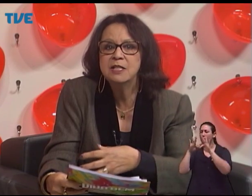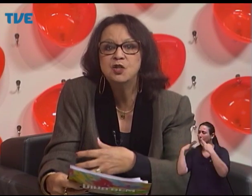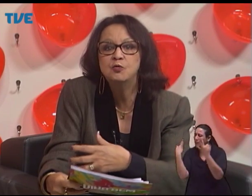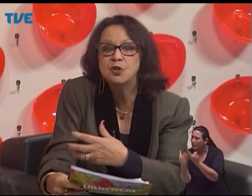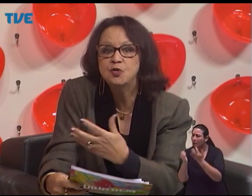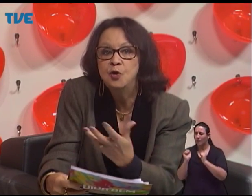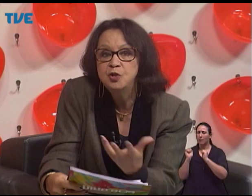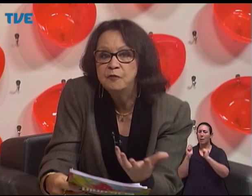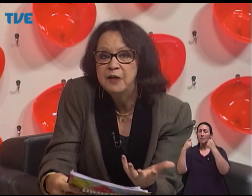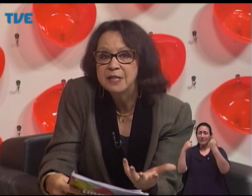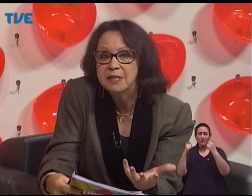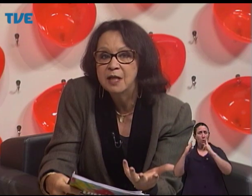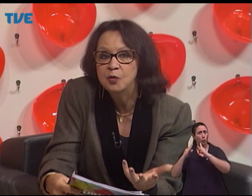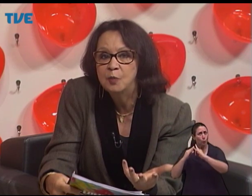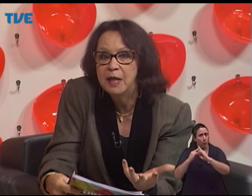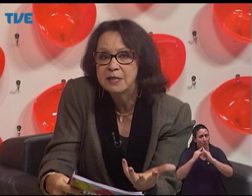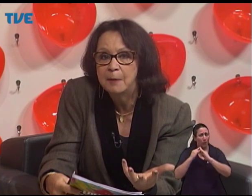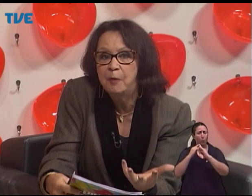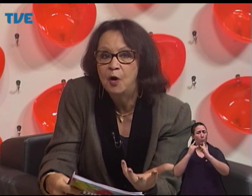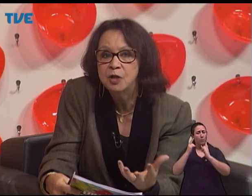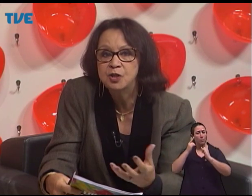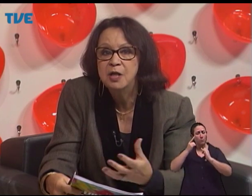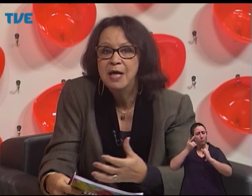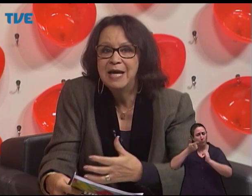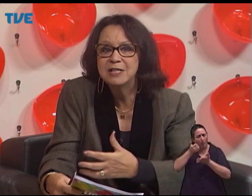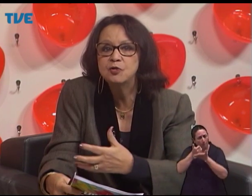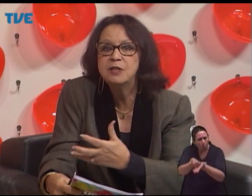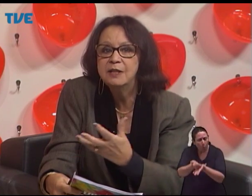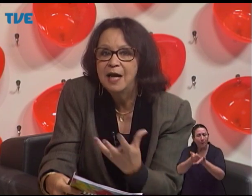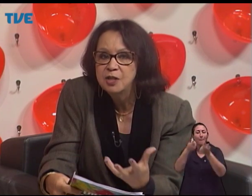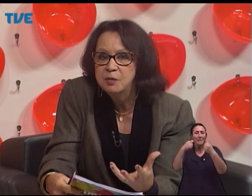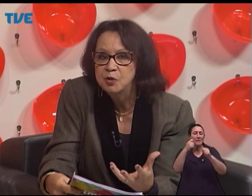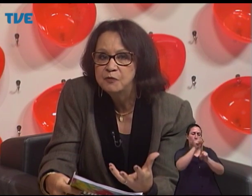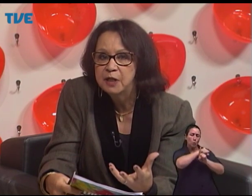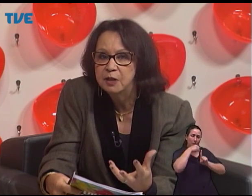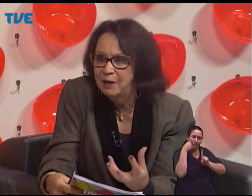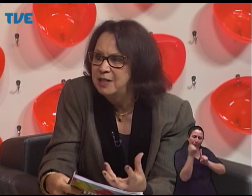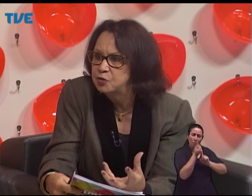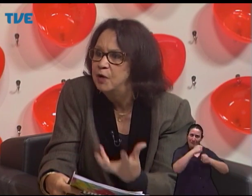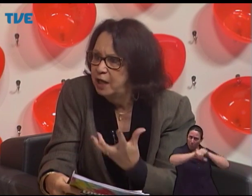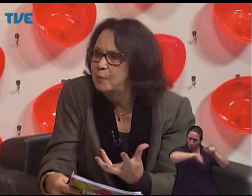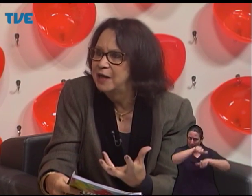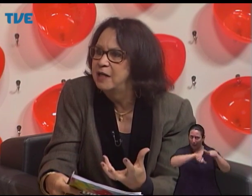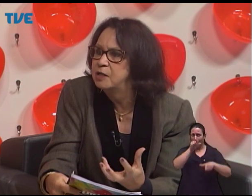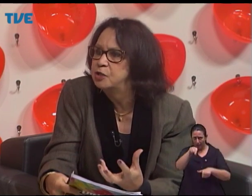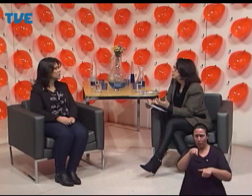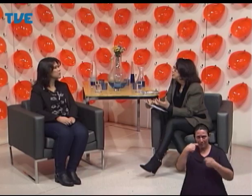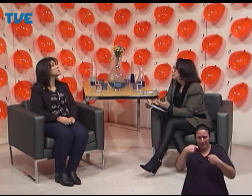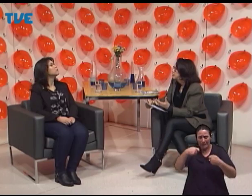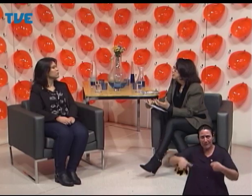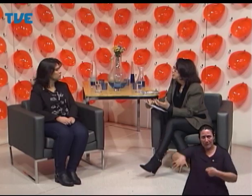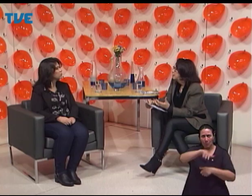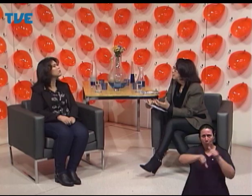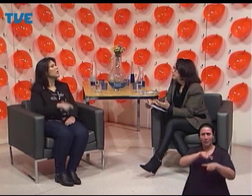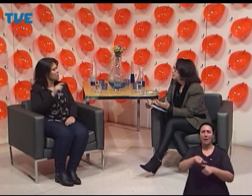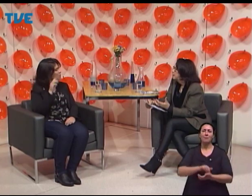é as instituições oferecendo esse aporte, é a sociedade se modificando. É isso? É uma rede?